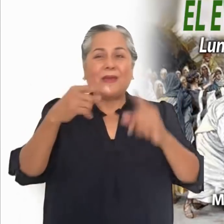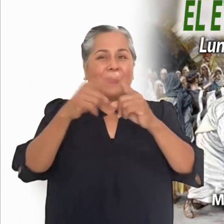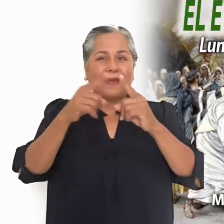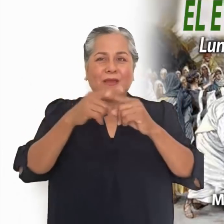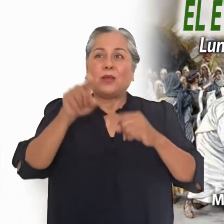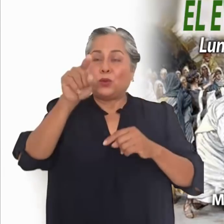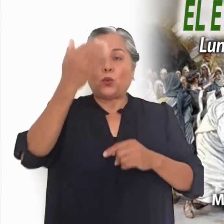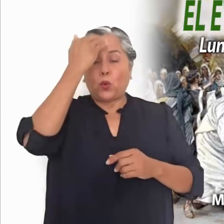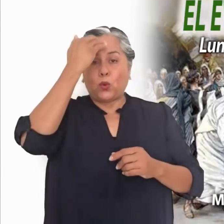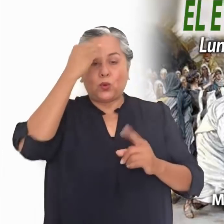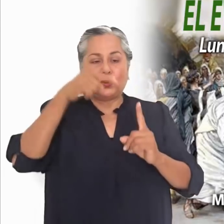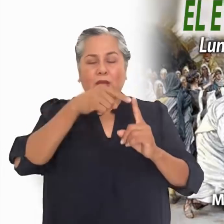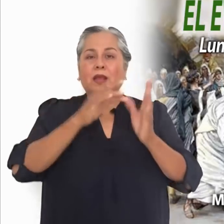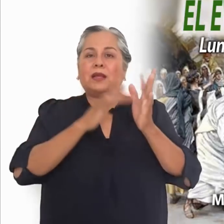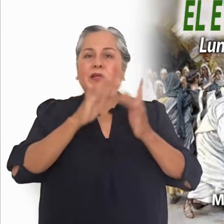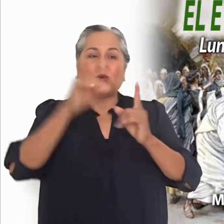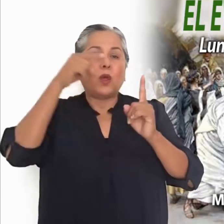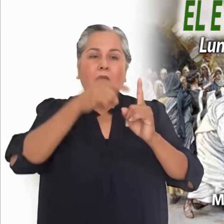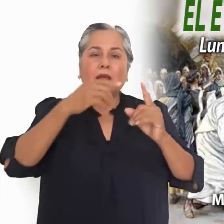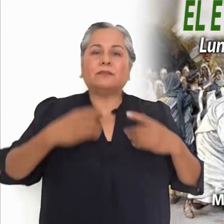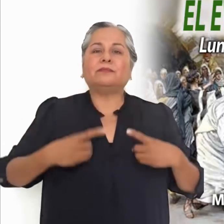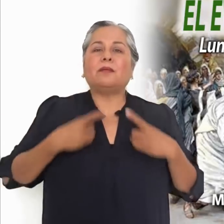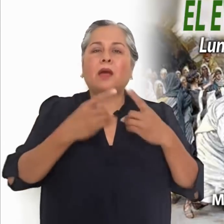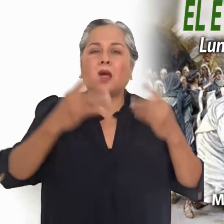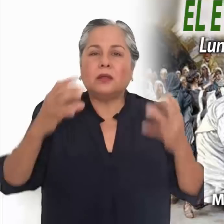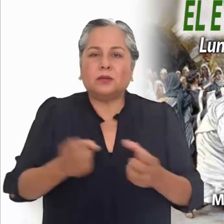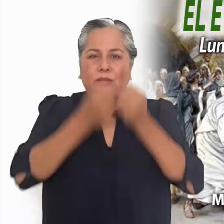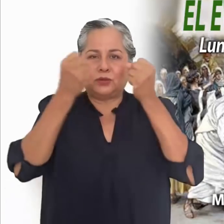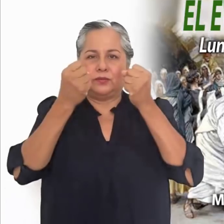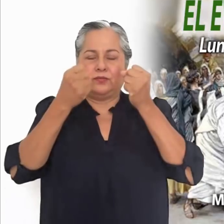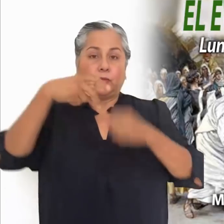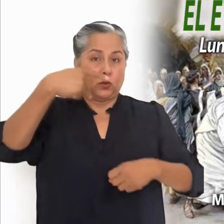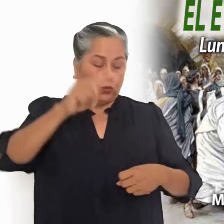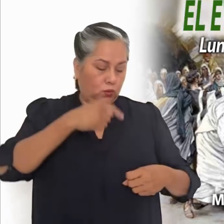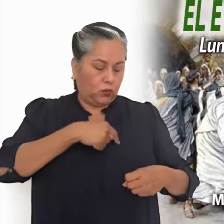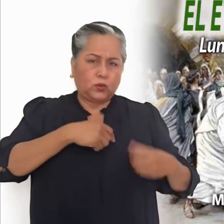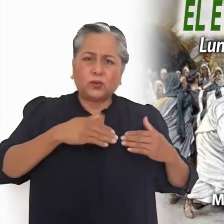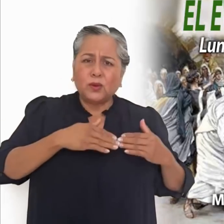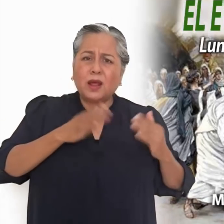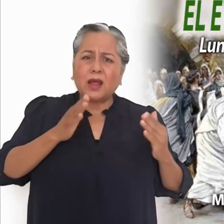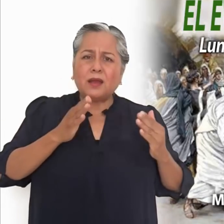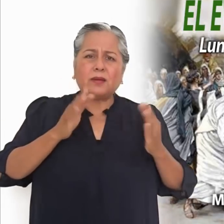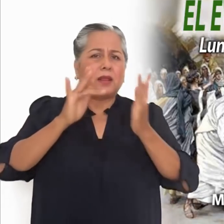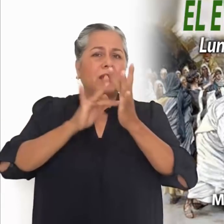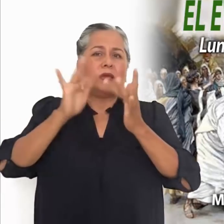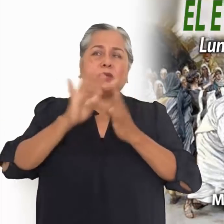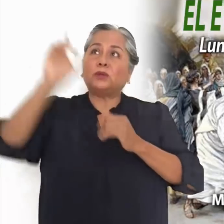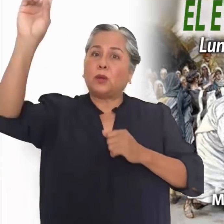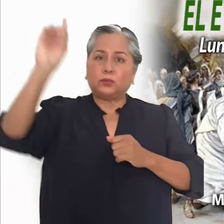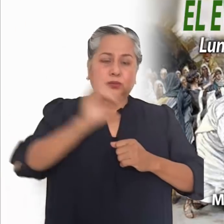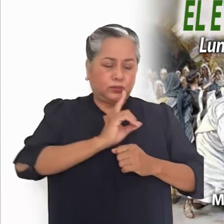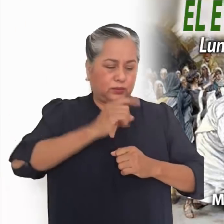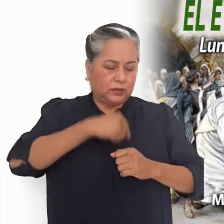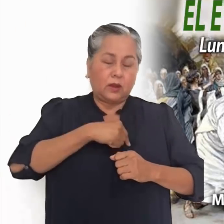ofrezca salvación. Dejarse tocar de Jesús es dejarse amar por Él.